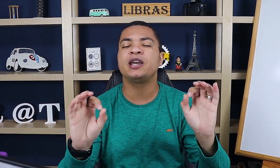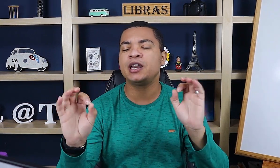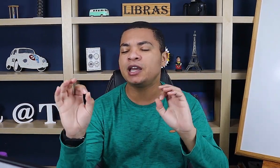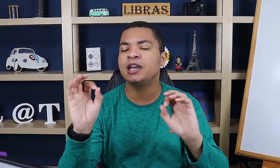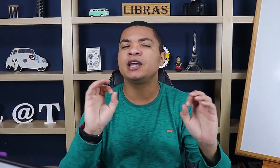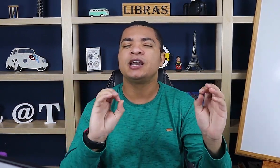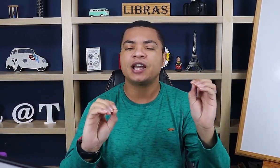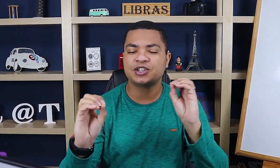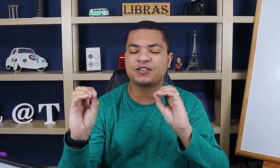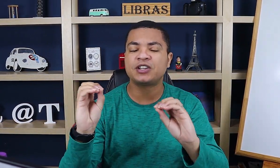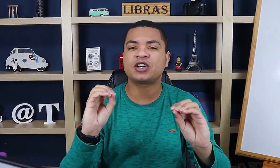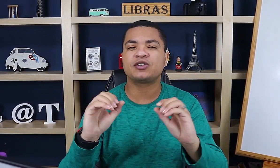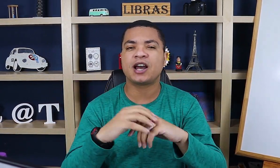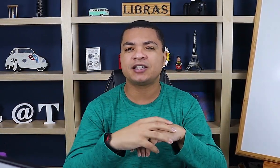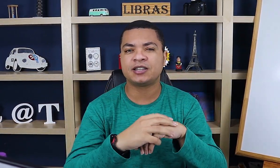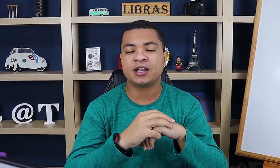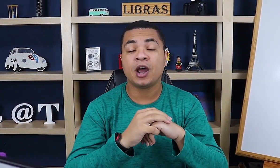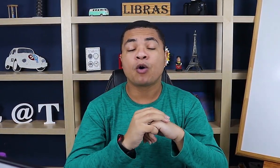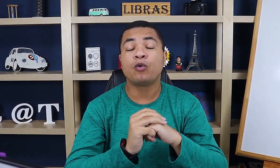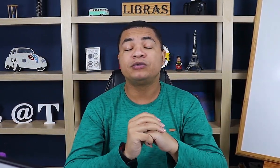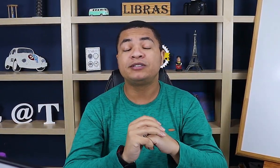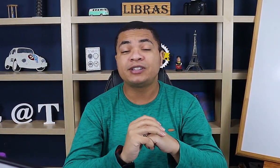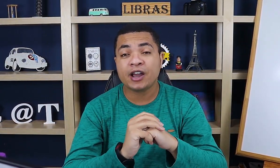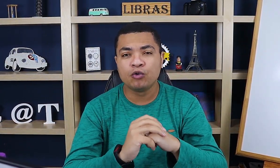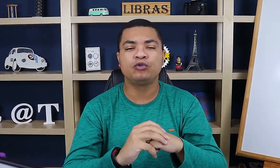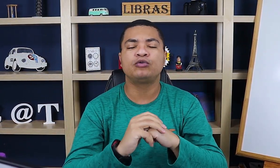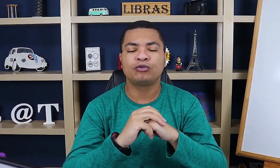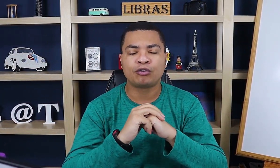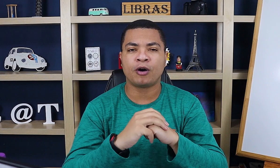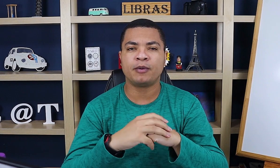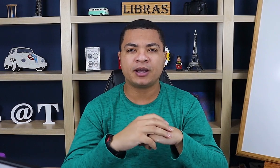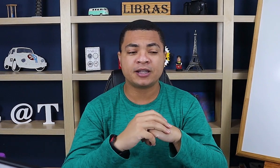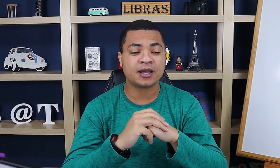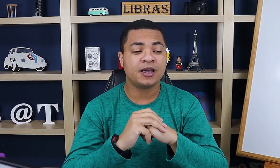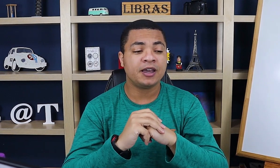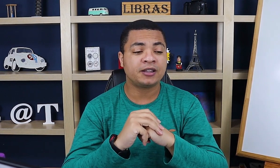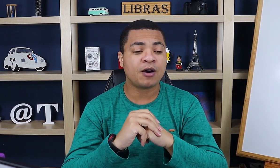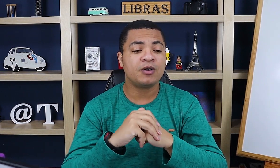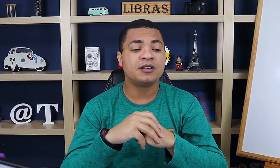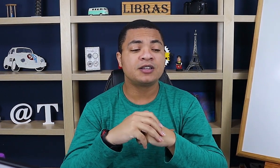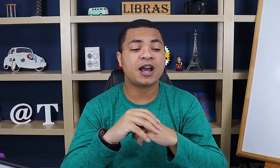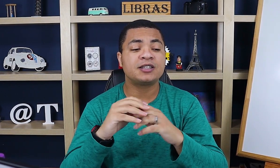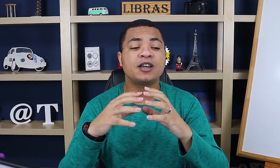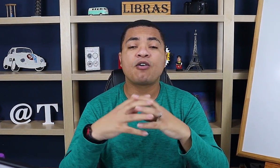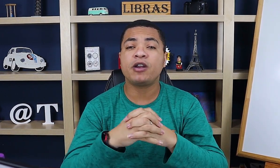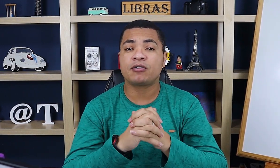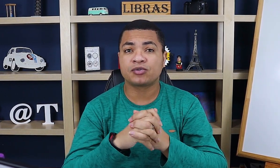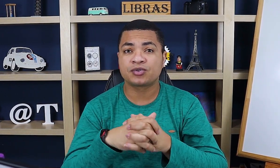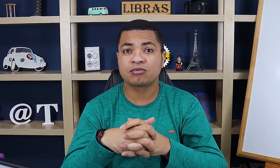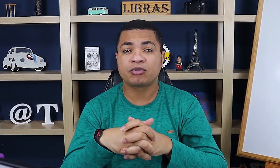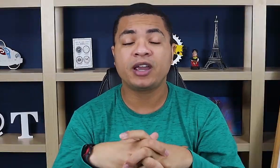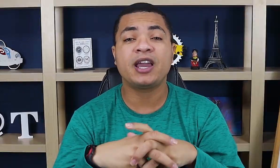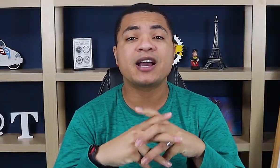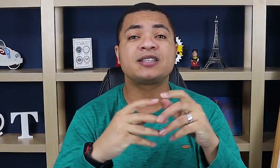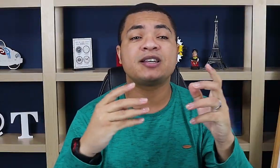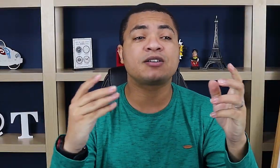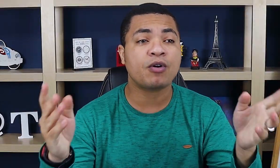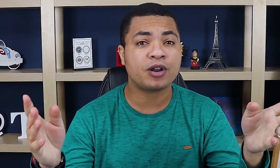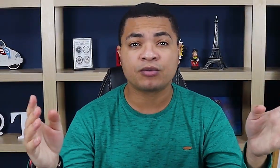aí, a gente vai te ajudar nesse conteúdo top, beleza? Então, sinais icônicos. O que é sinais icônicos?